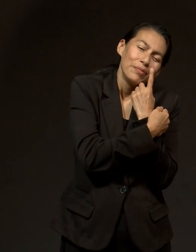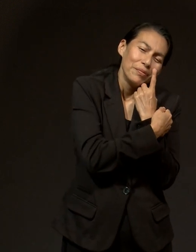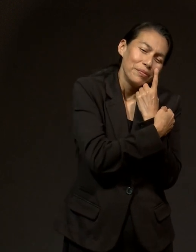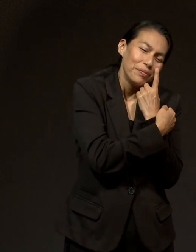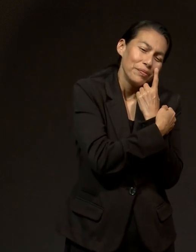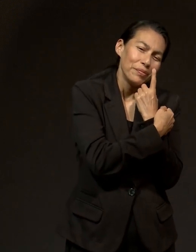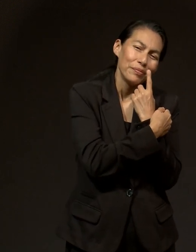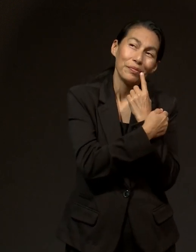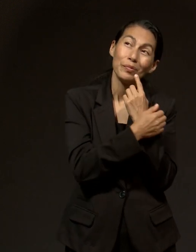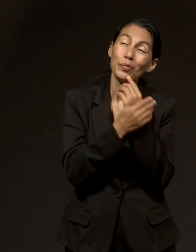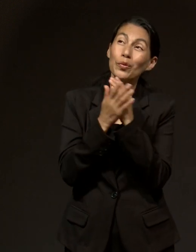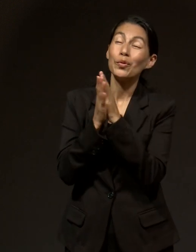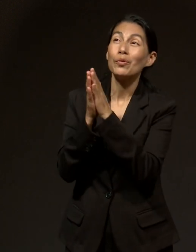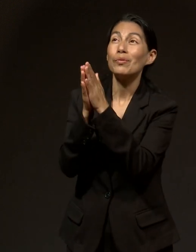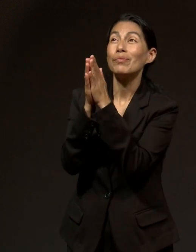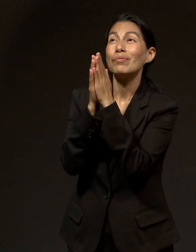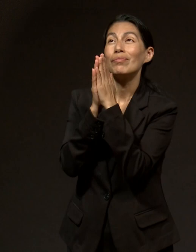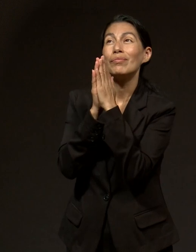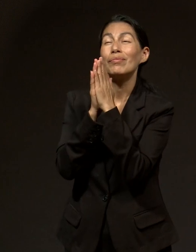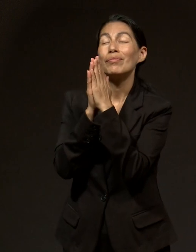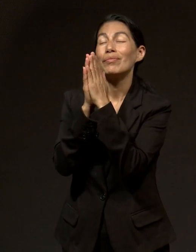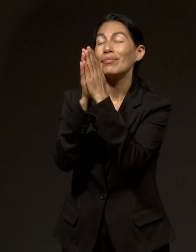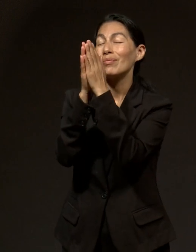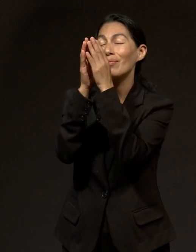Escúchame y abrázame,